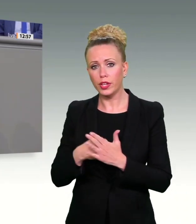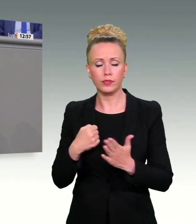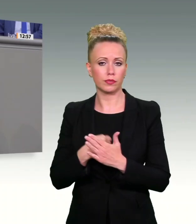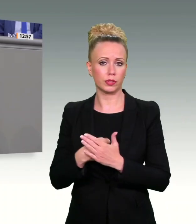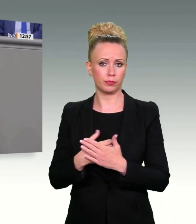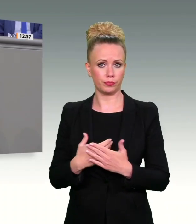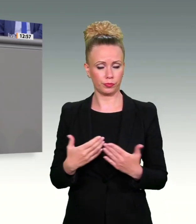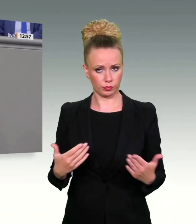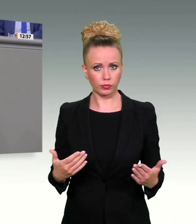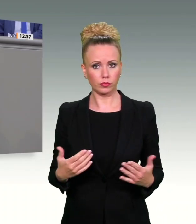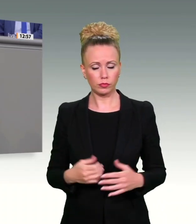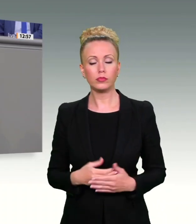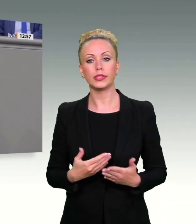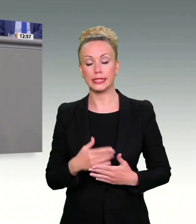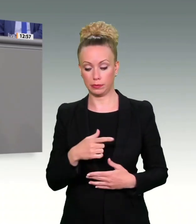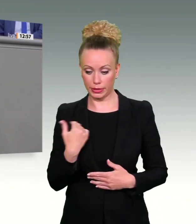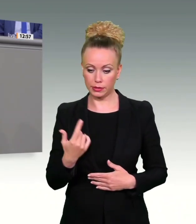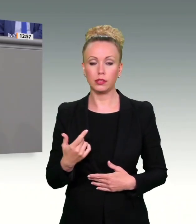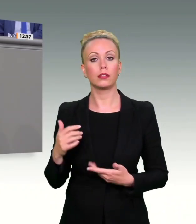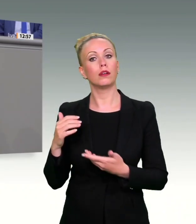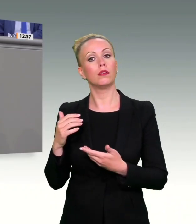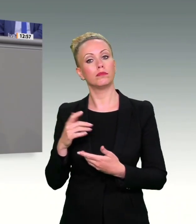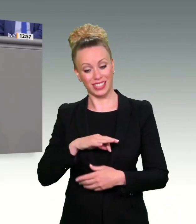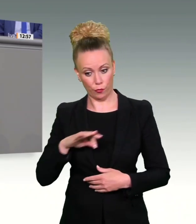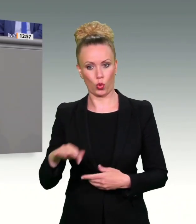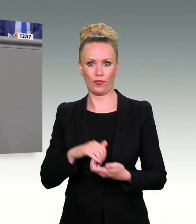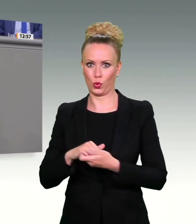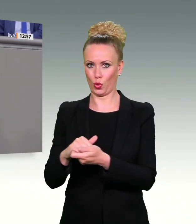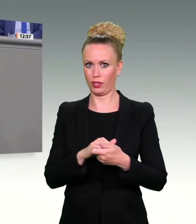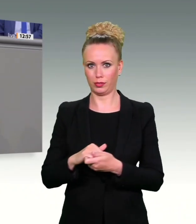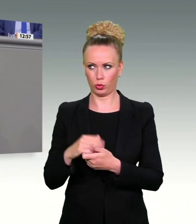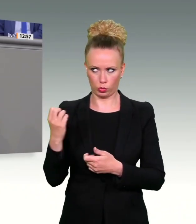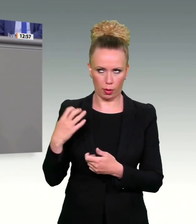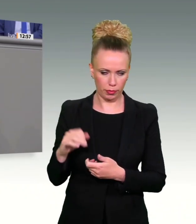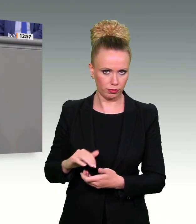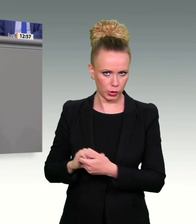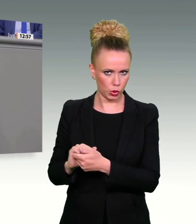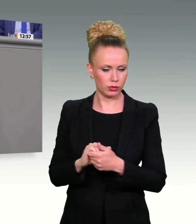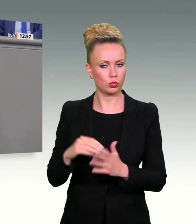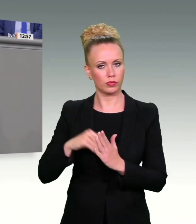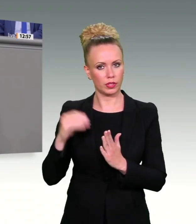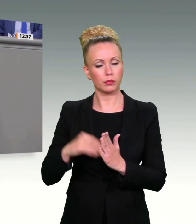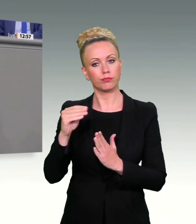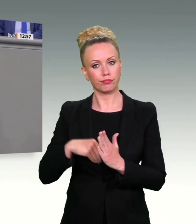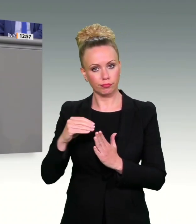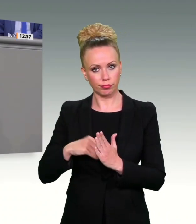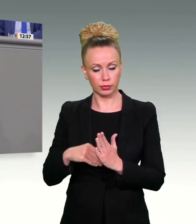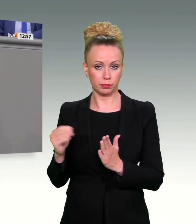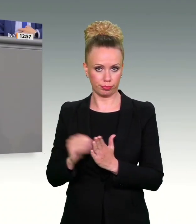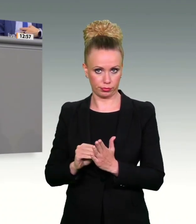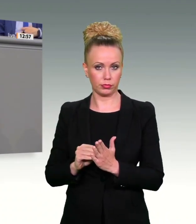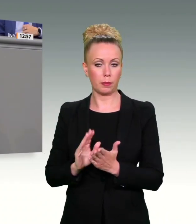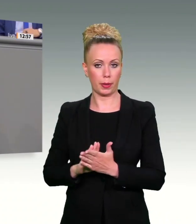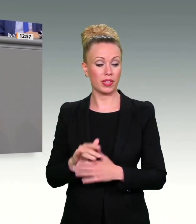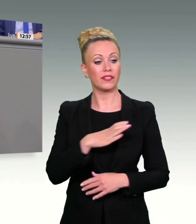anlassloser Überwachung im Koalitionsvertrag der Ampel, und ich hoffe, sie bleibt auch dabei. Ich bin auch froh, dass die CDU der Bundesregierung nicht mehr